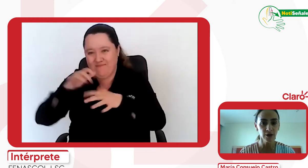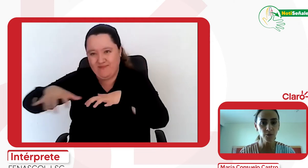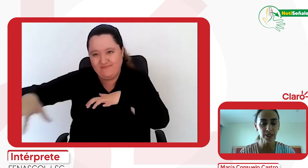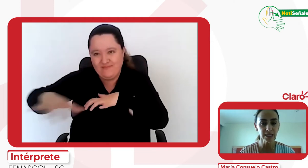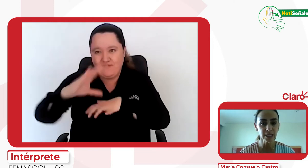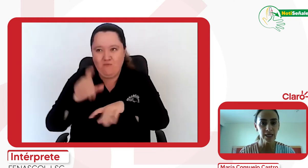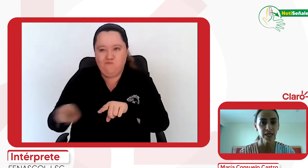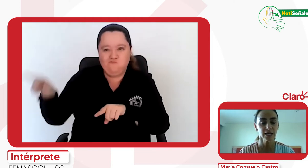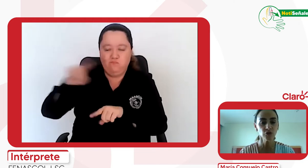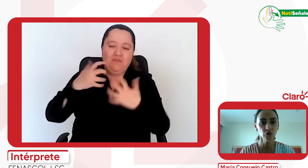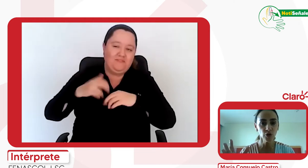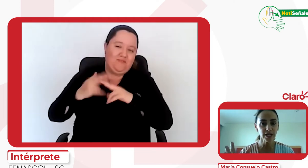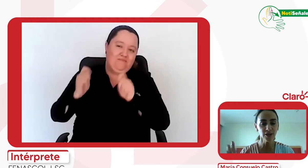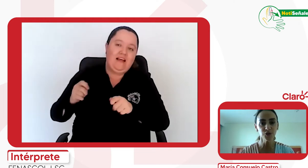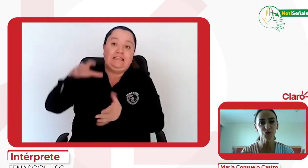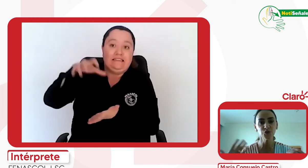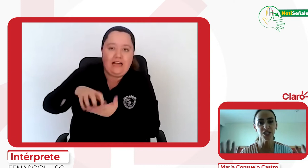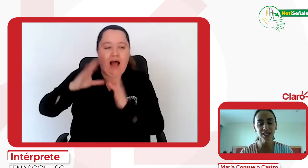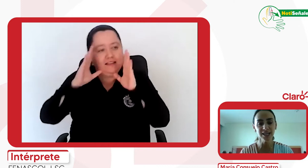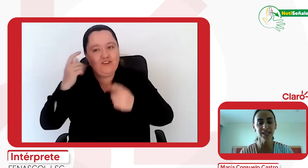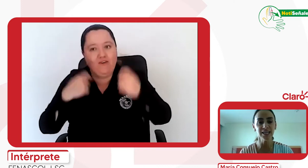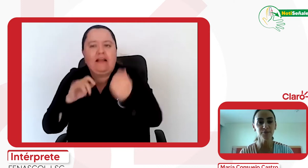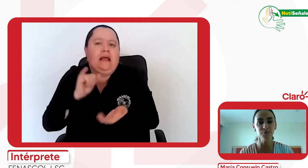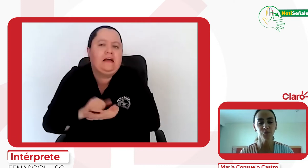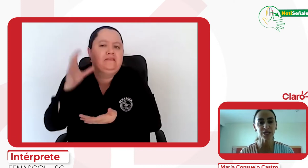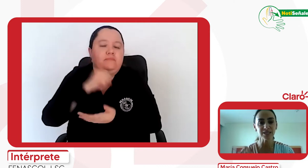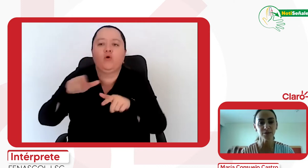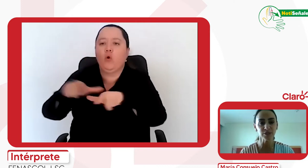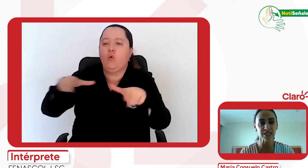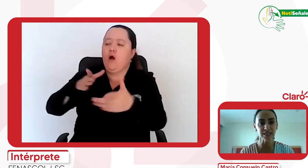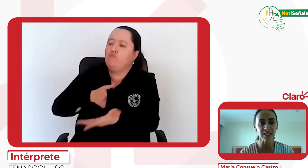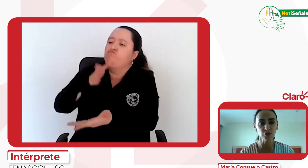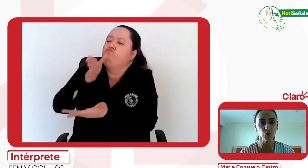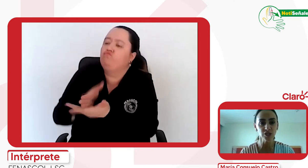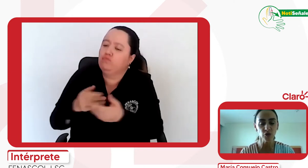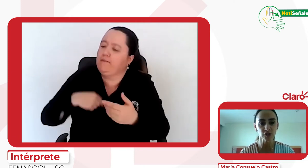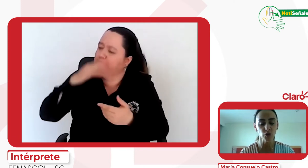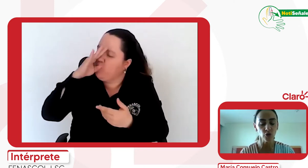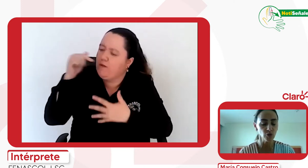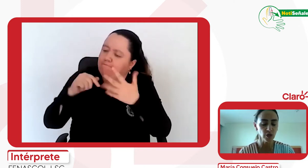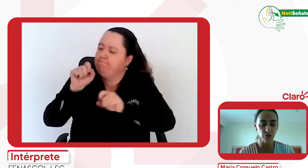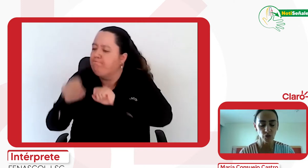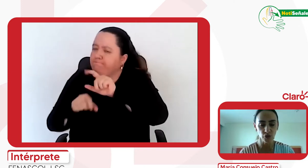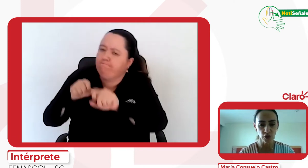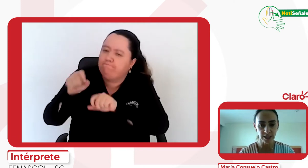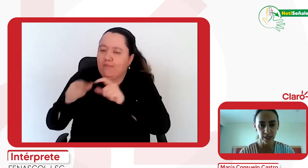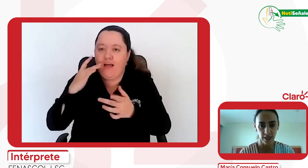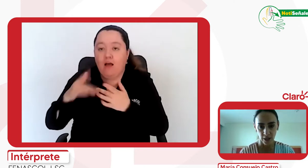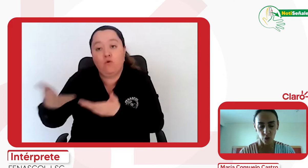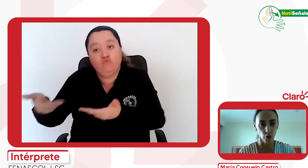la compañía, que son los lugares a donde uno llega y presenta pues las inquietudes o las soluciones o